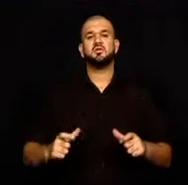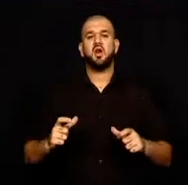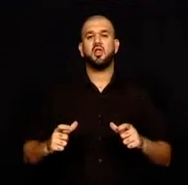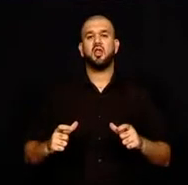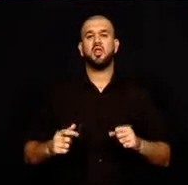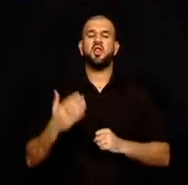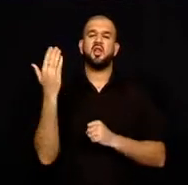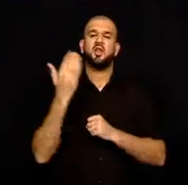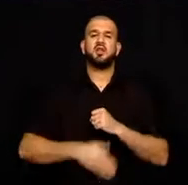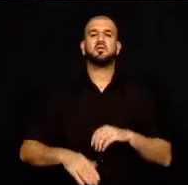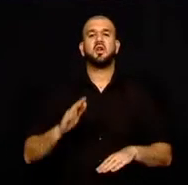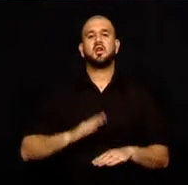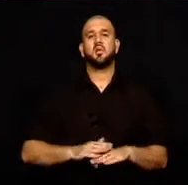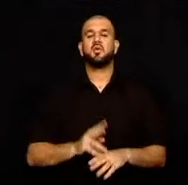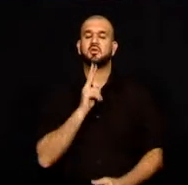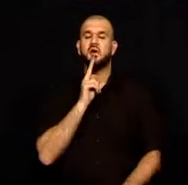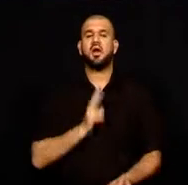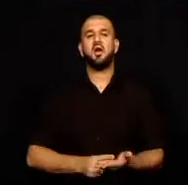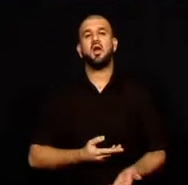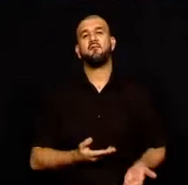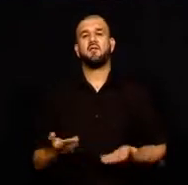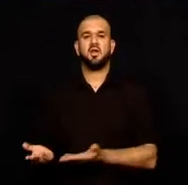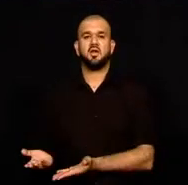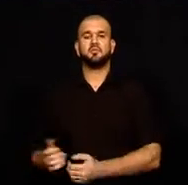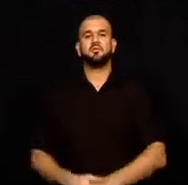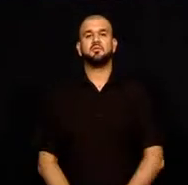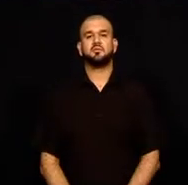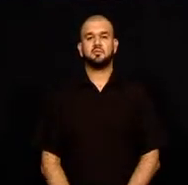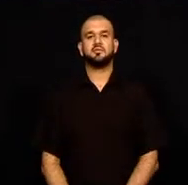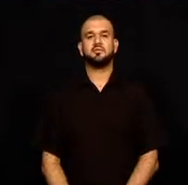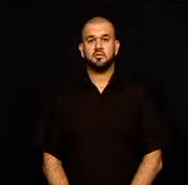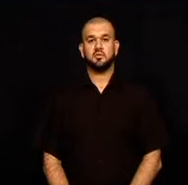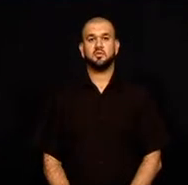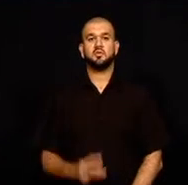süreyle sahalardan men edilmesine karar verdi.